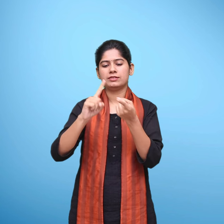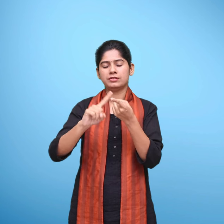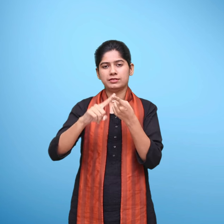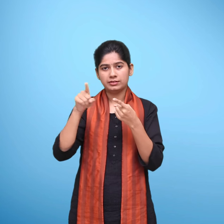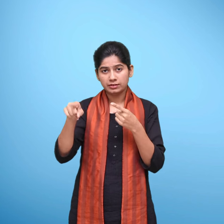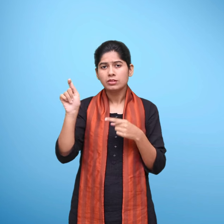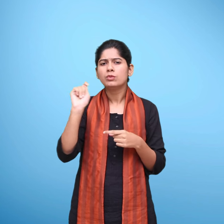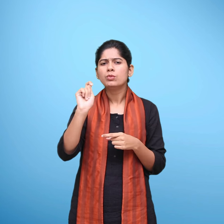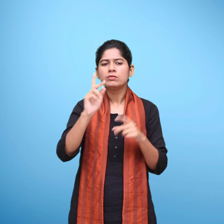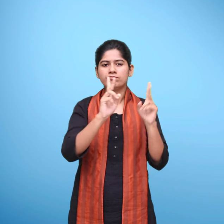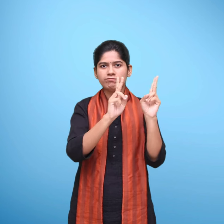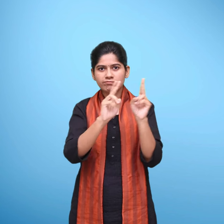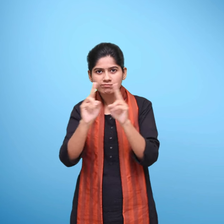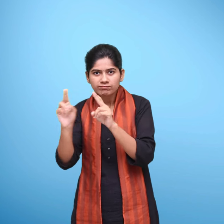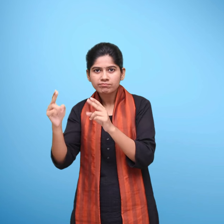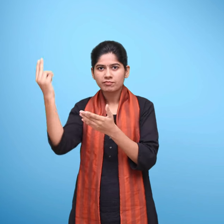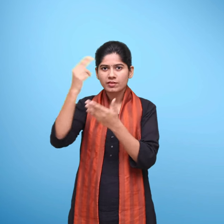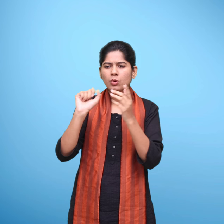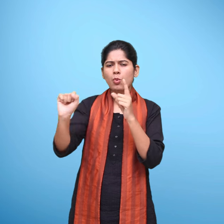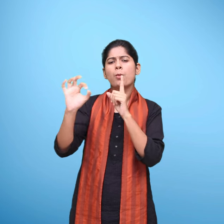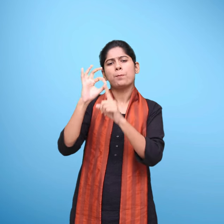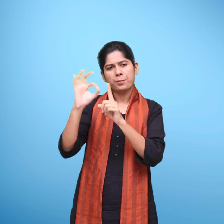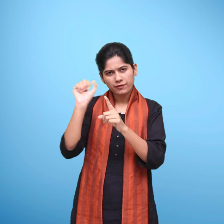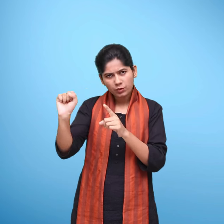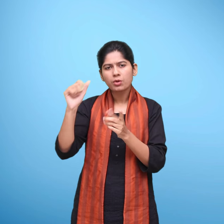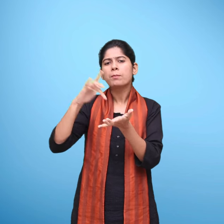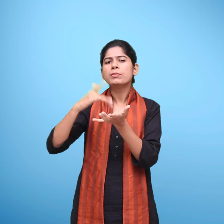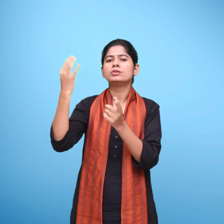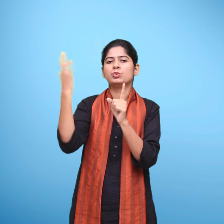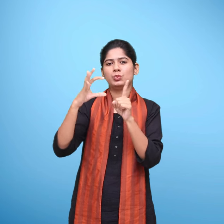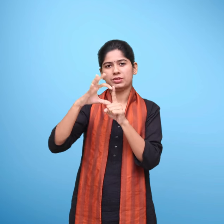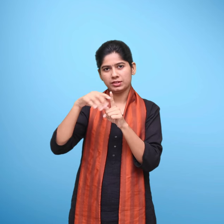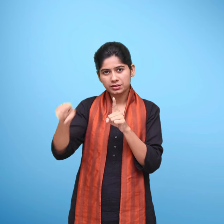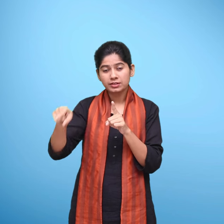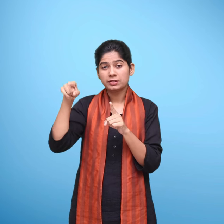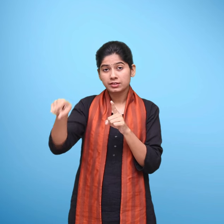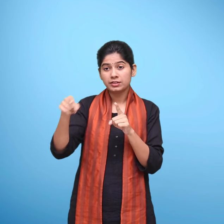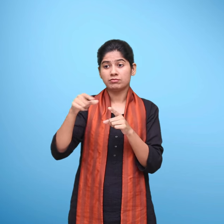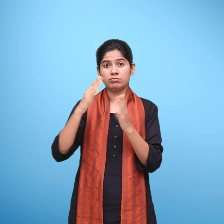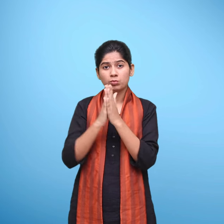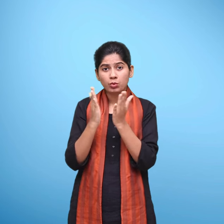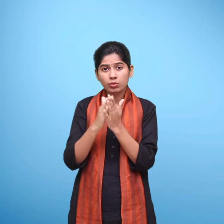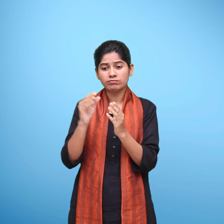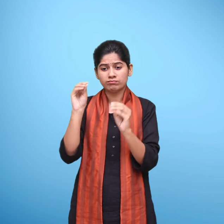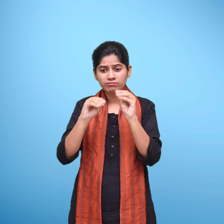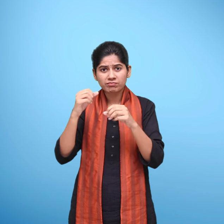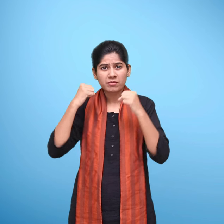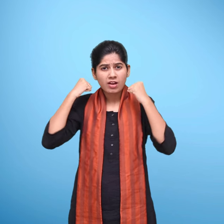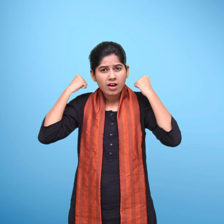Green Tree Designing Studio, Private Limited, नई दिल्ली का आभार प्रकट करती है जिनके अथक परिश्रम